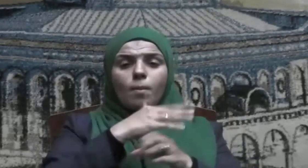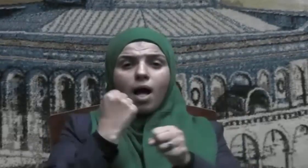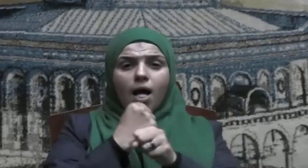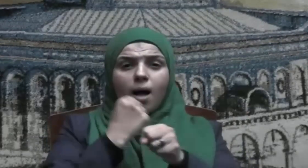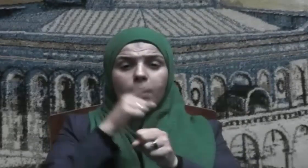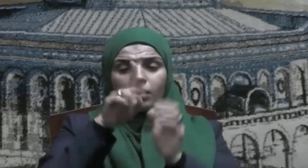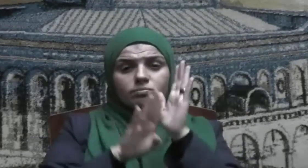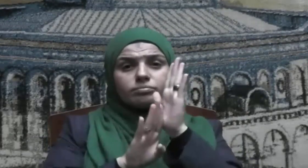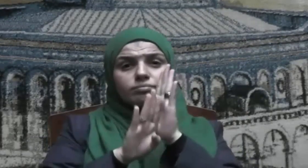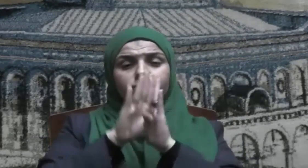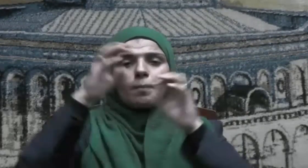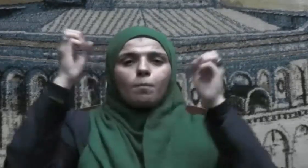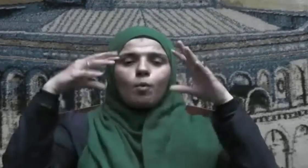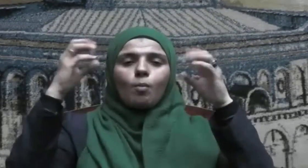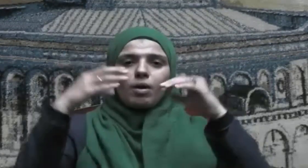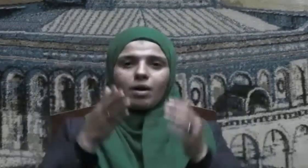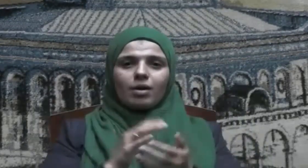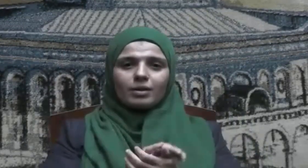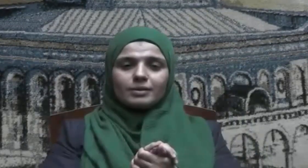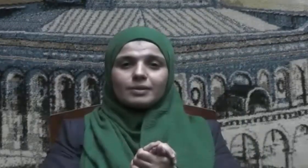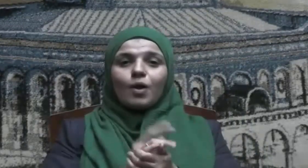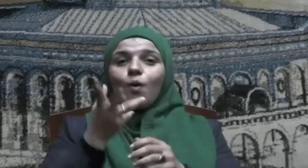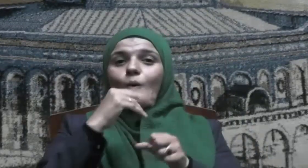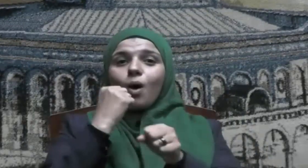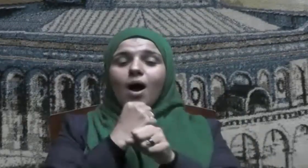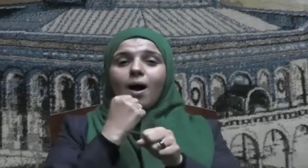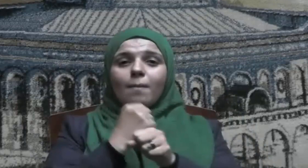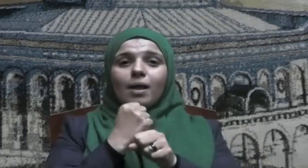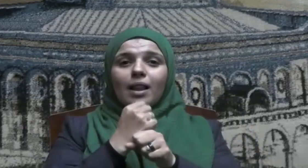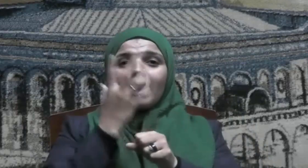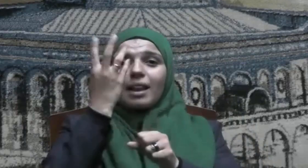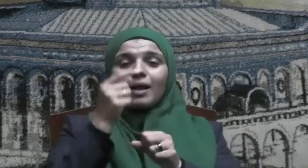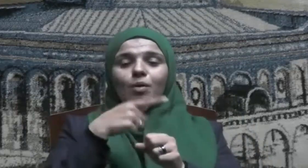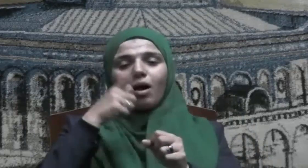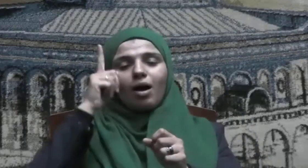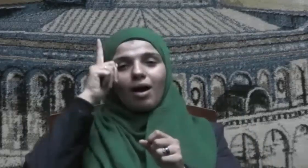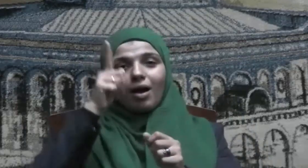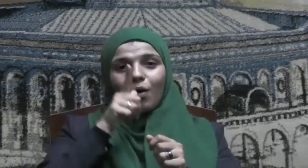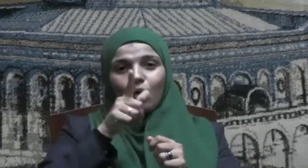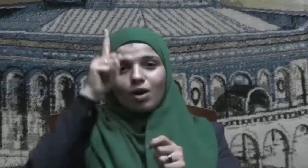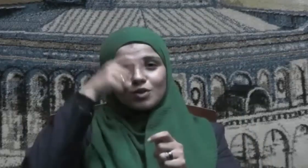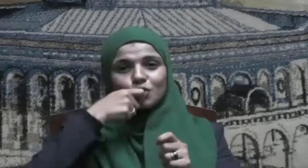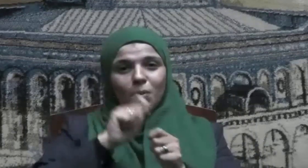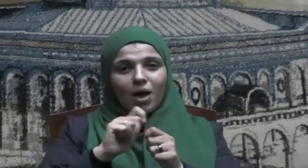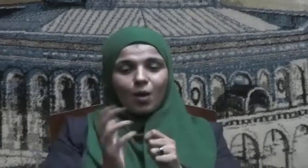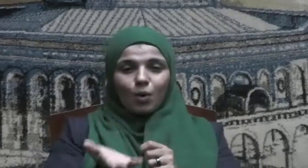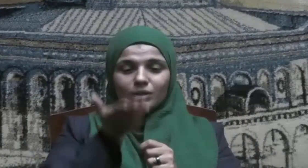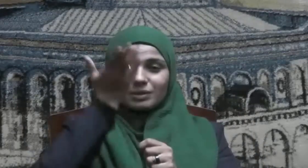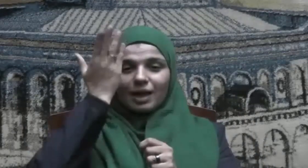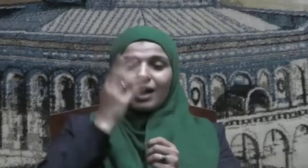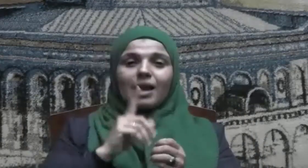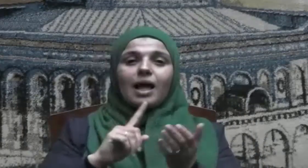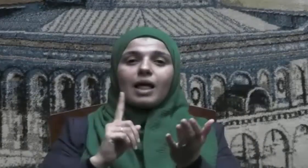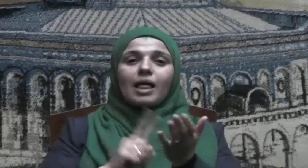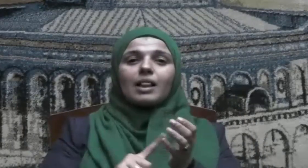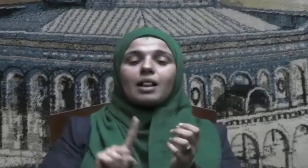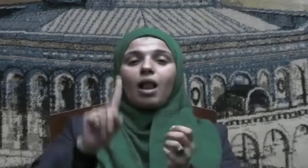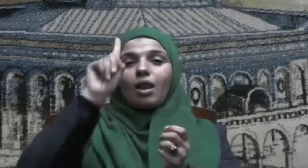المباركة وربي حبيع يقول سبحانه وتعالى إن الله اشترى من